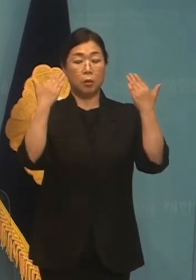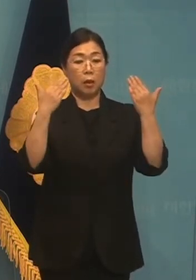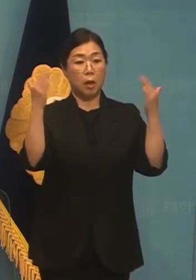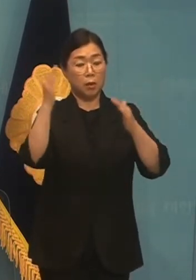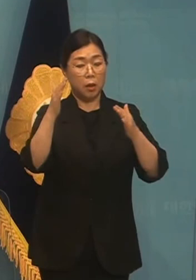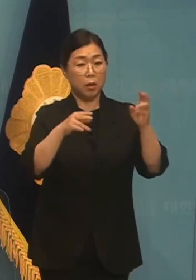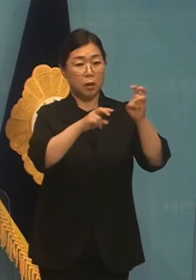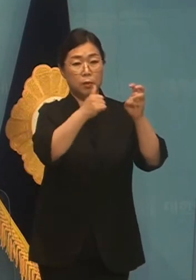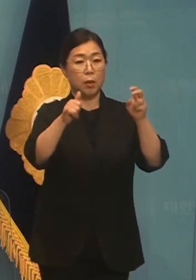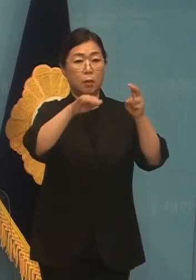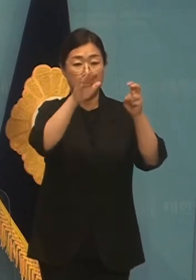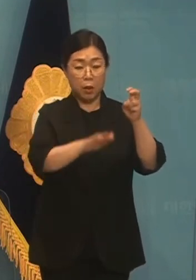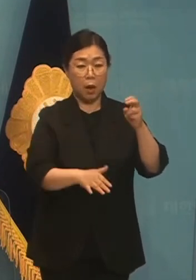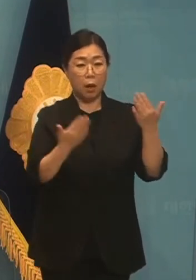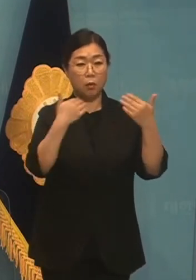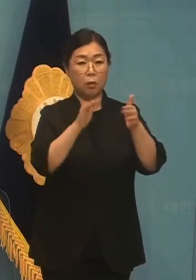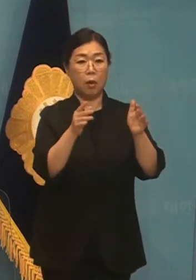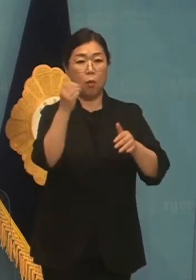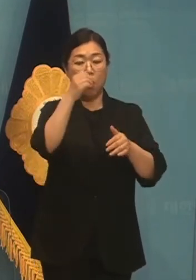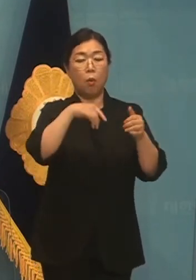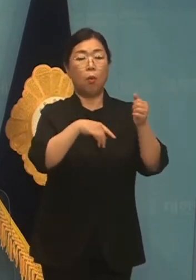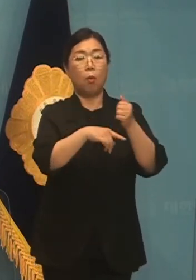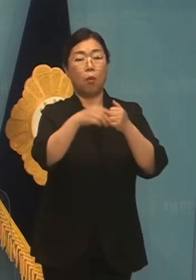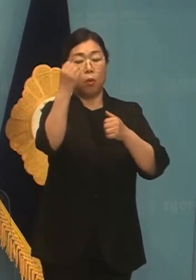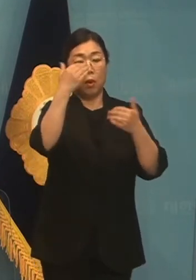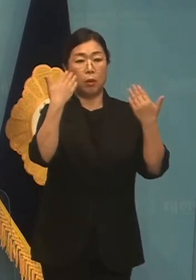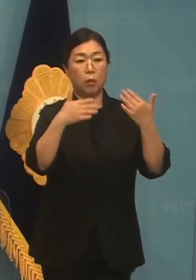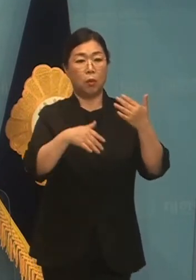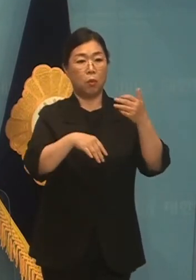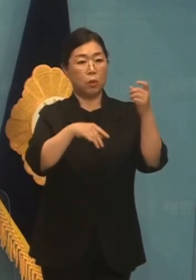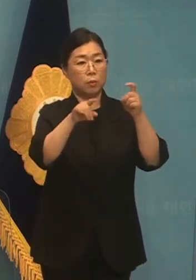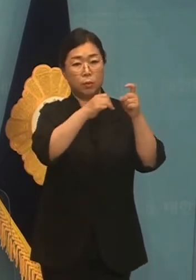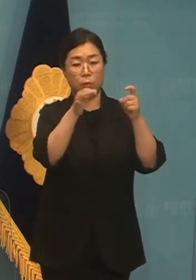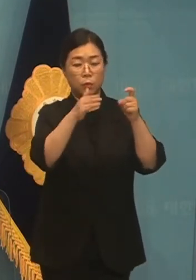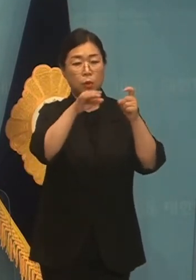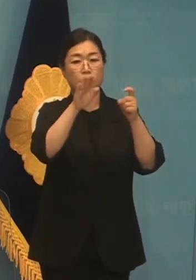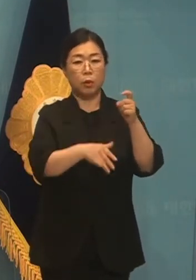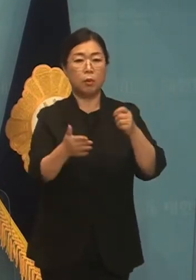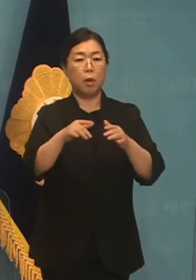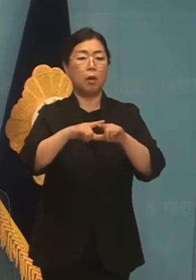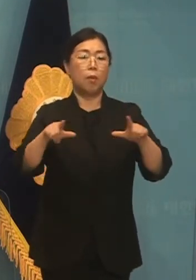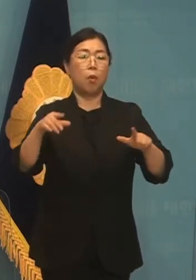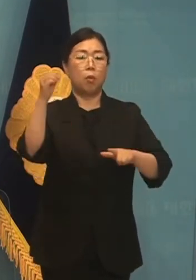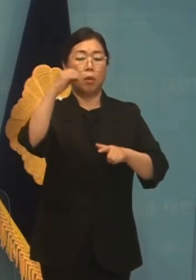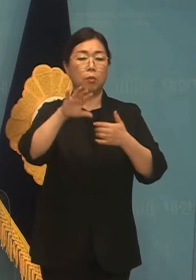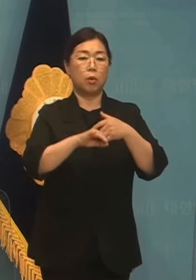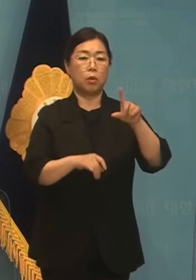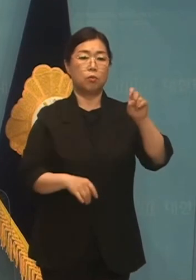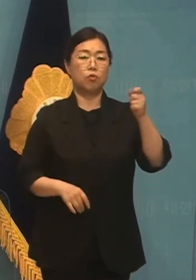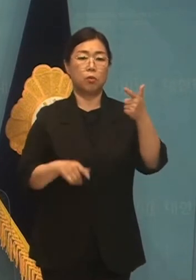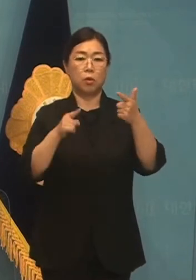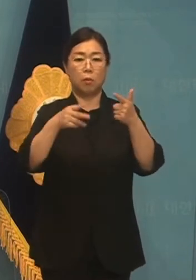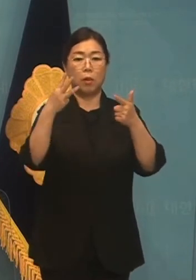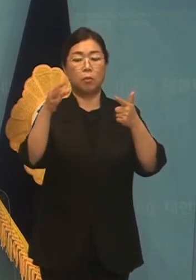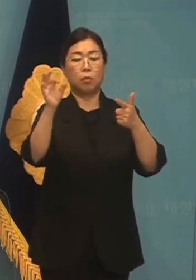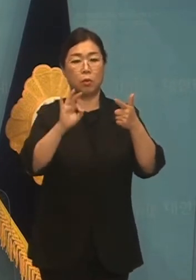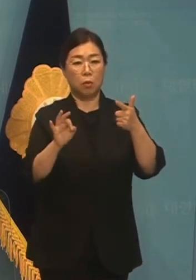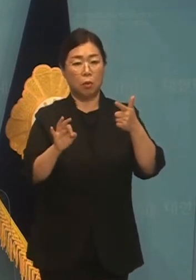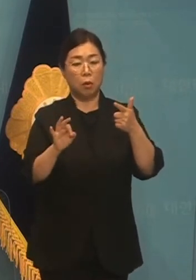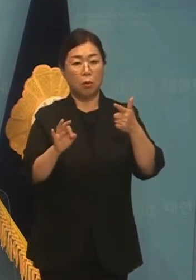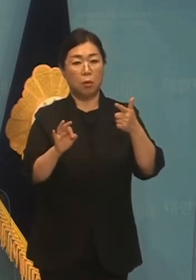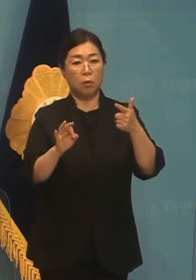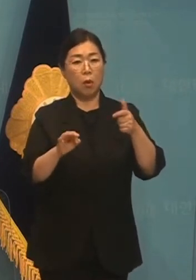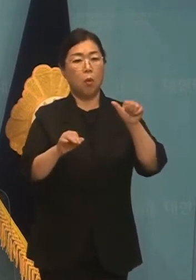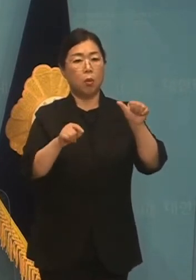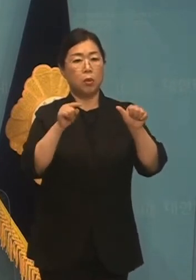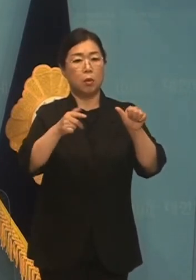20명 이하 학급은 과부가 92.7%인데 반해서 일반고는 16.3%로 무려